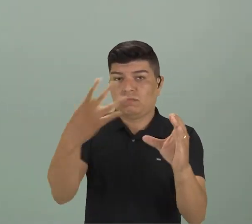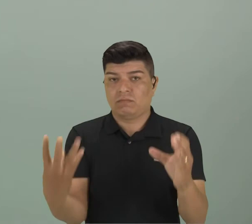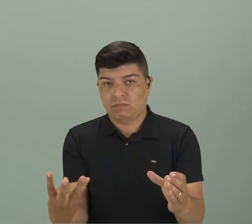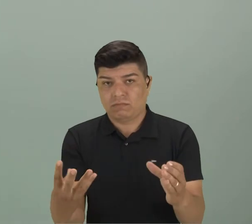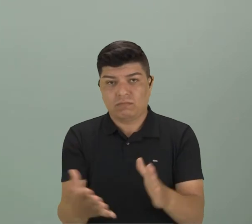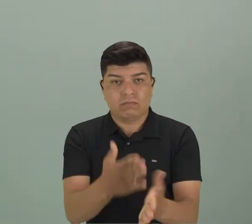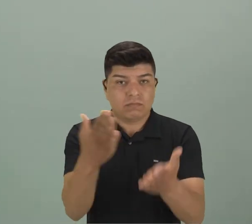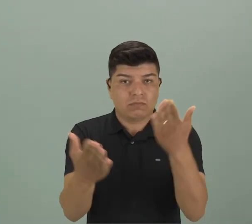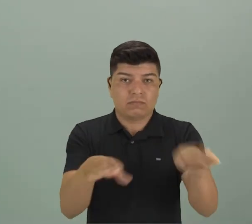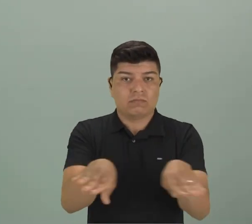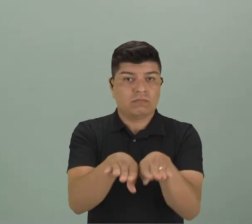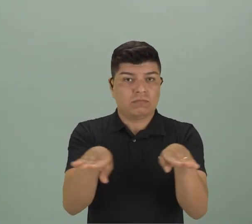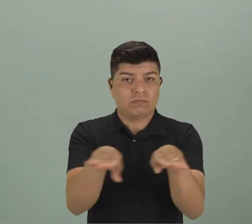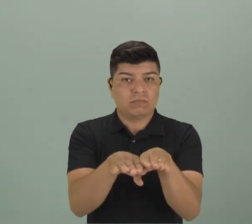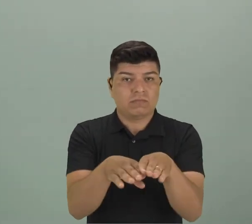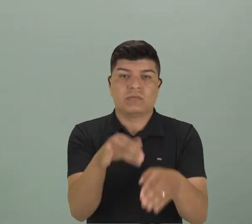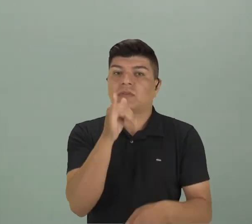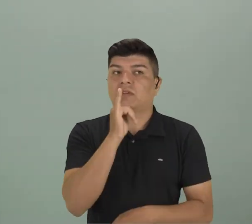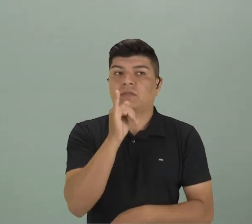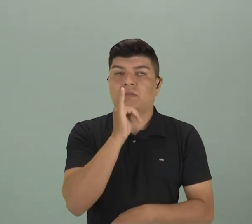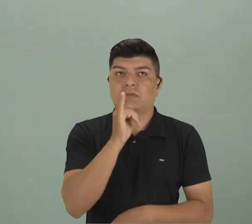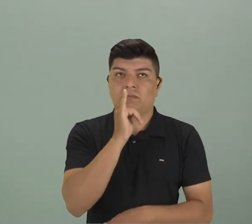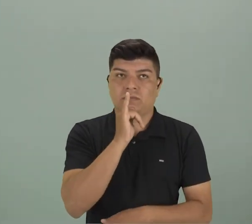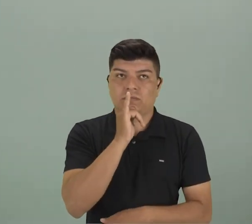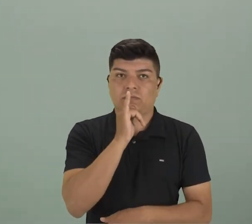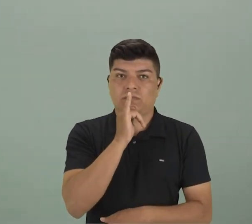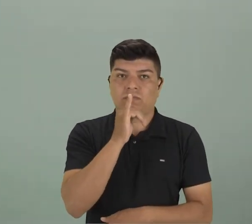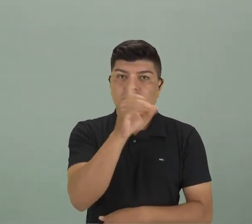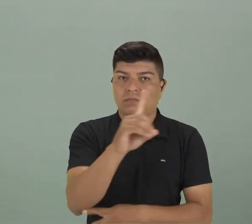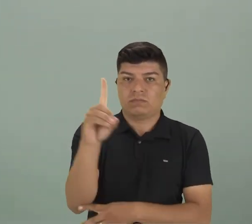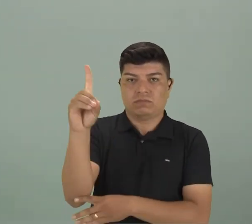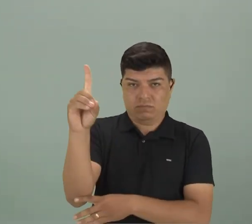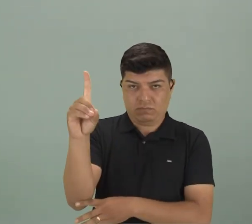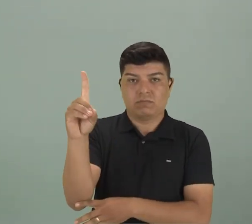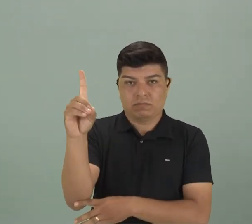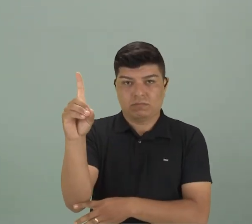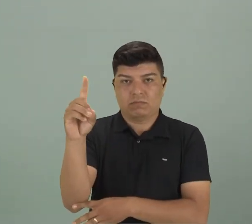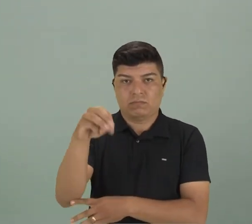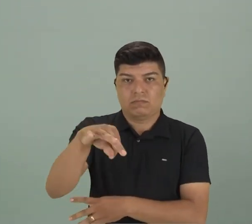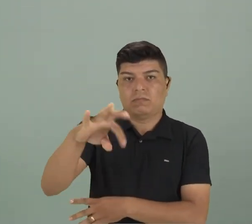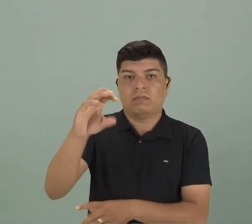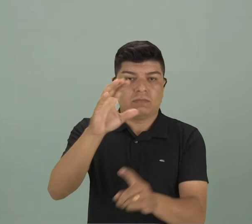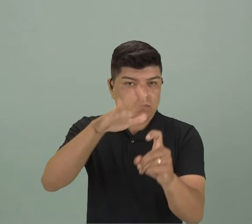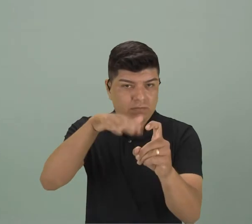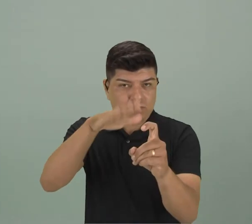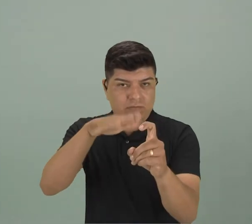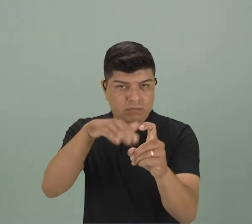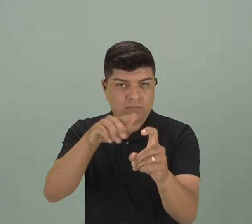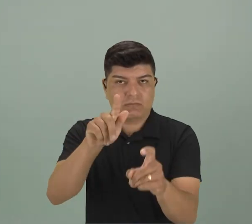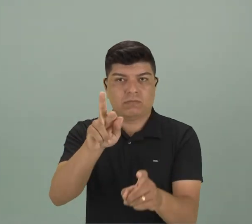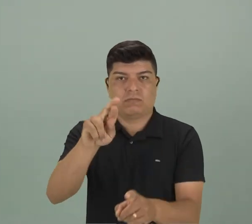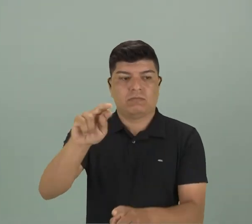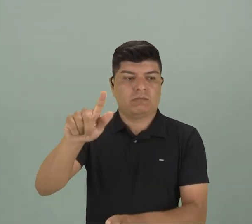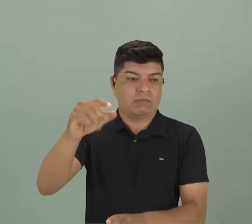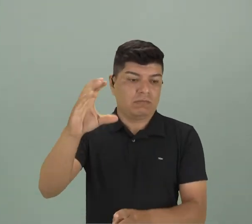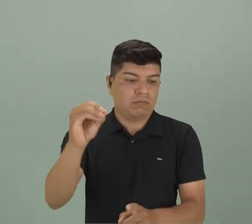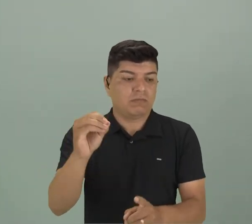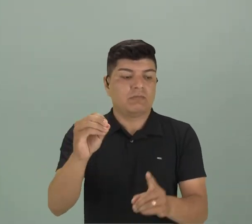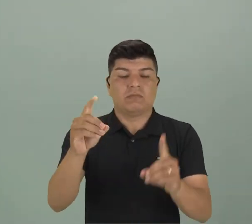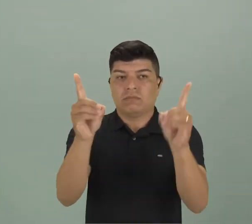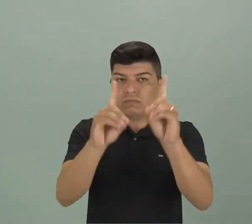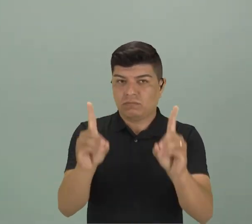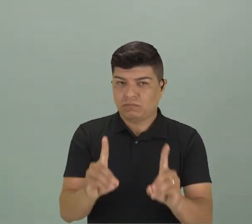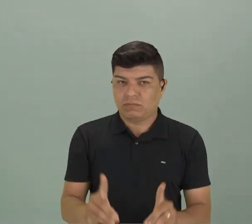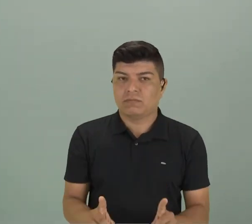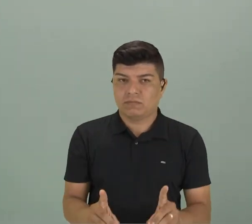extraordinarias, como por ejemplo, los deuses, la mitología grega tiene mucho de eso, ¿no? Los deuses, los